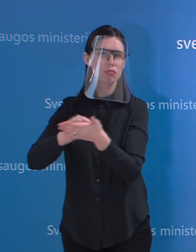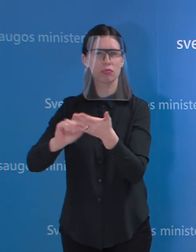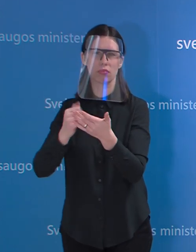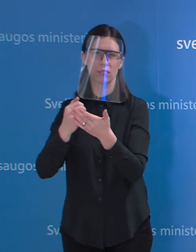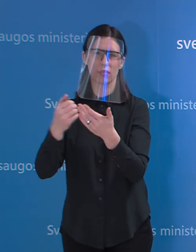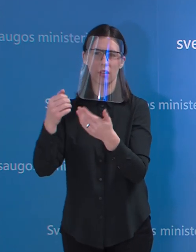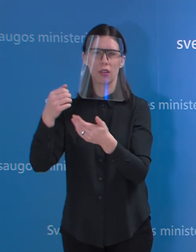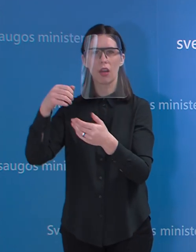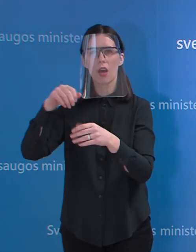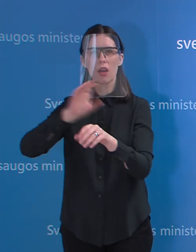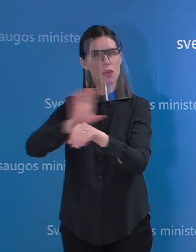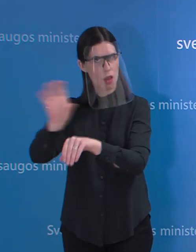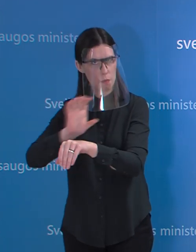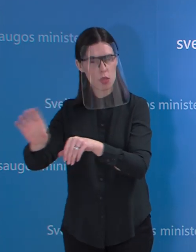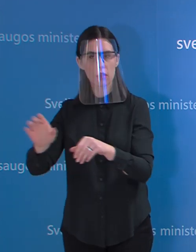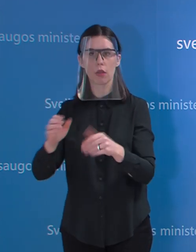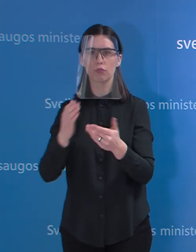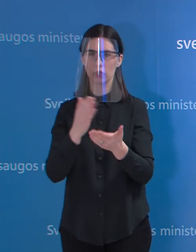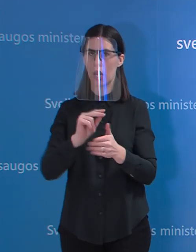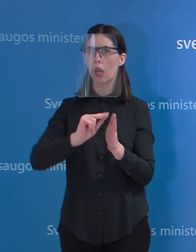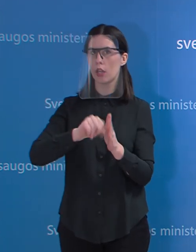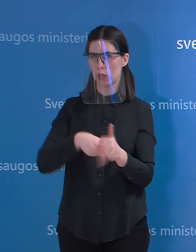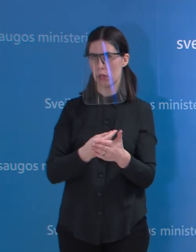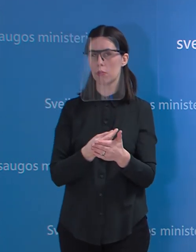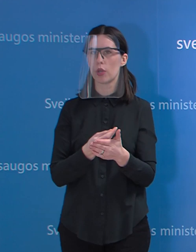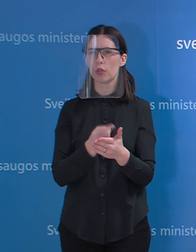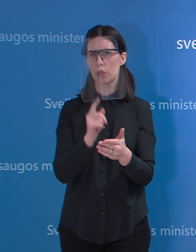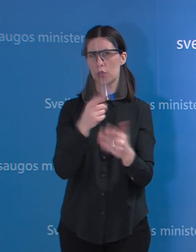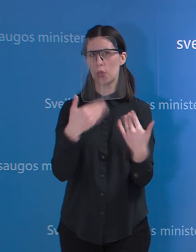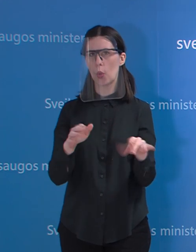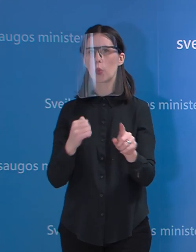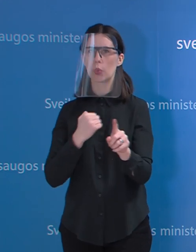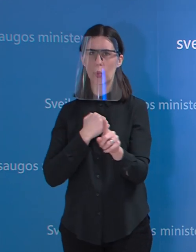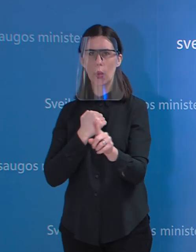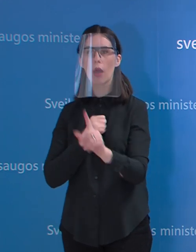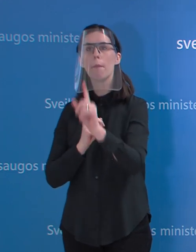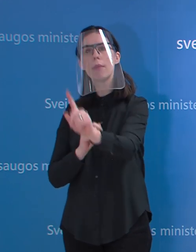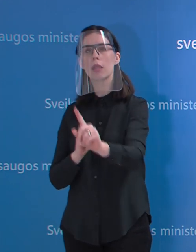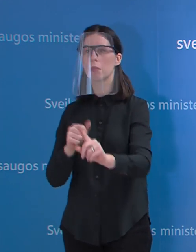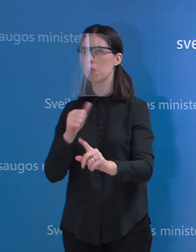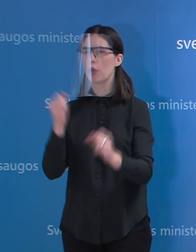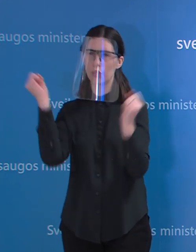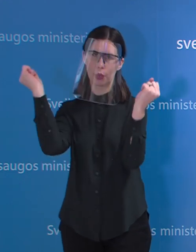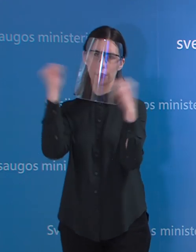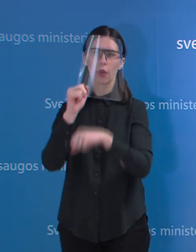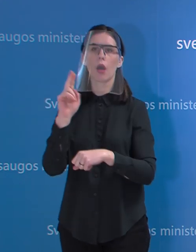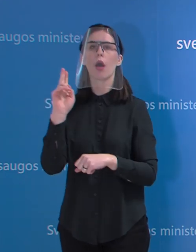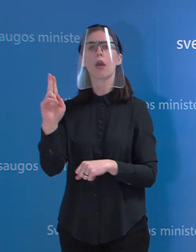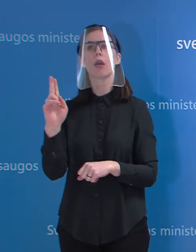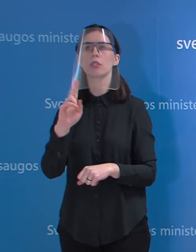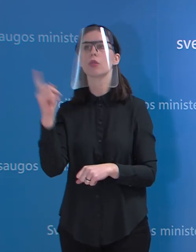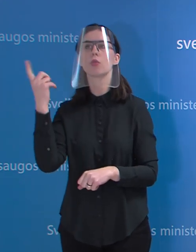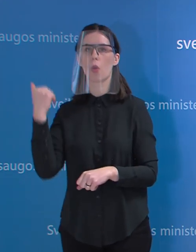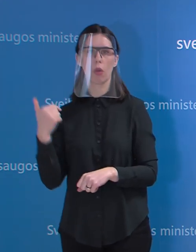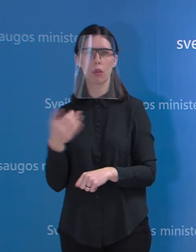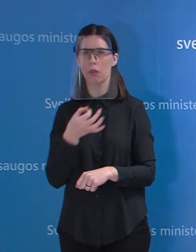kai atitinkami tam tikrai reikalavimai, tai negali būti tai pageidavimo pagrindu tiesiog atėjus ir pasakius, kad mes norim gaminti,